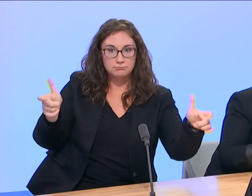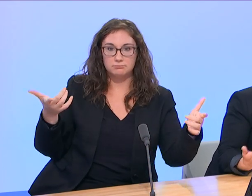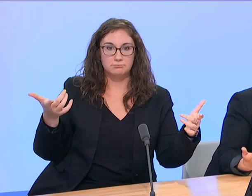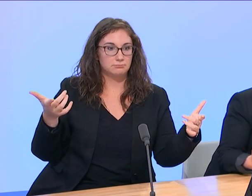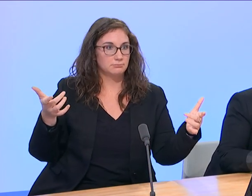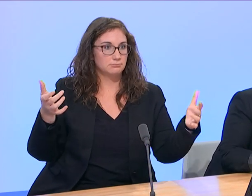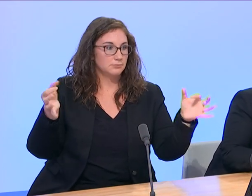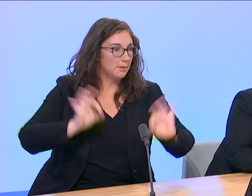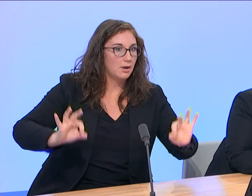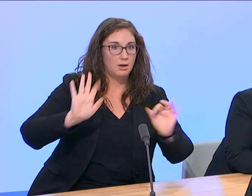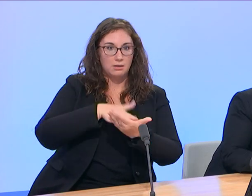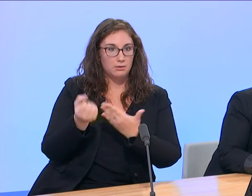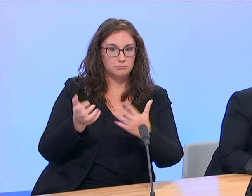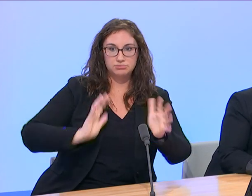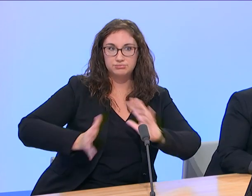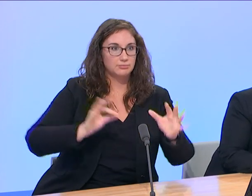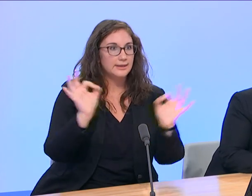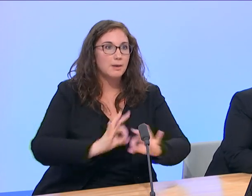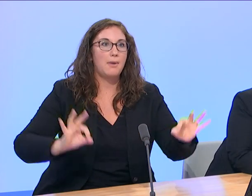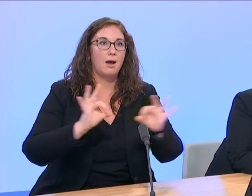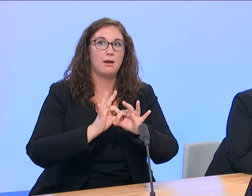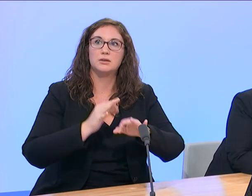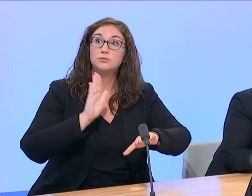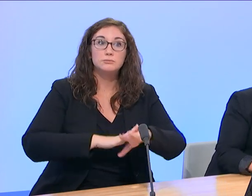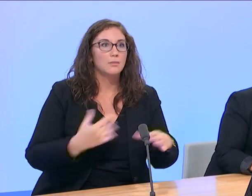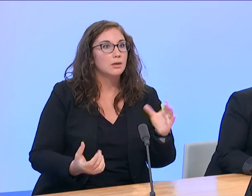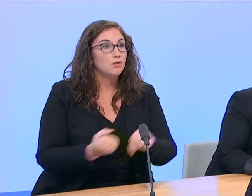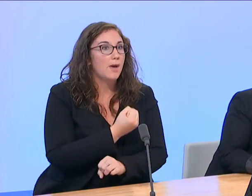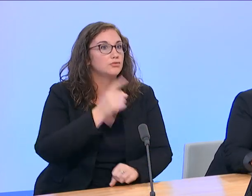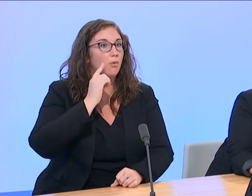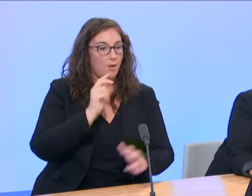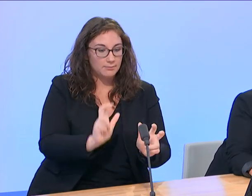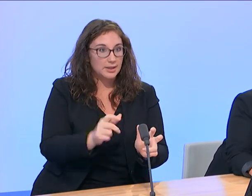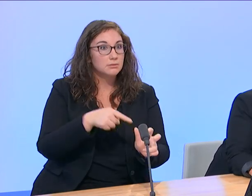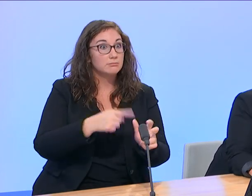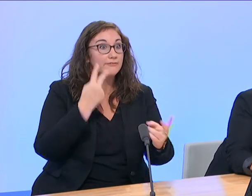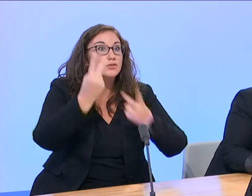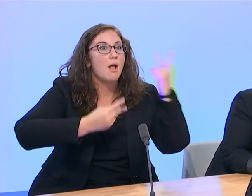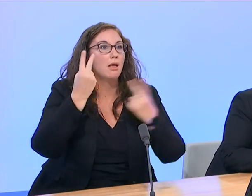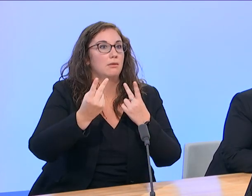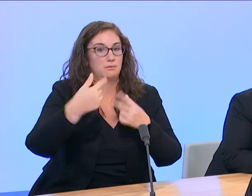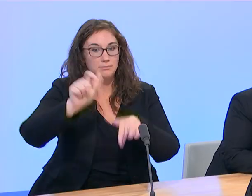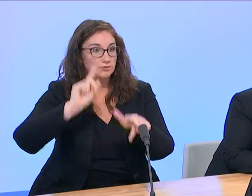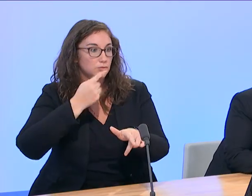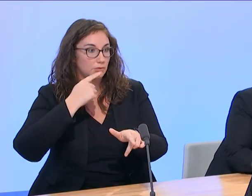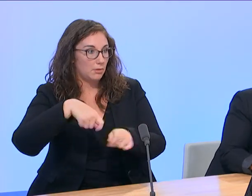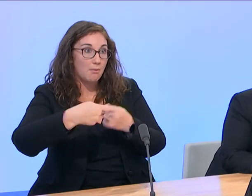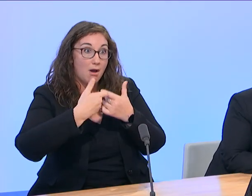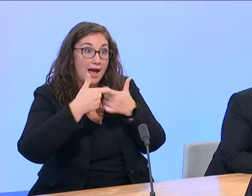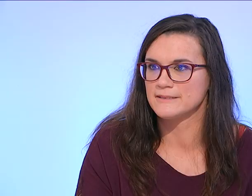traduction. Alors, c'est étonnant parce que la télé, c'est quelque chose de très visuel. Et pour autant, ce n pas du tout accessible aux personnes sourdes. Pourquoi ? Parce qu'y pas de traduction. Mais on